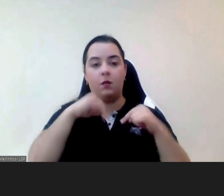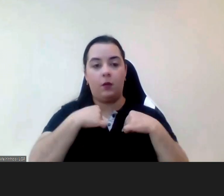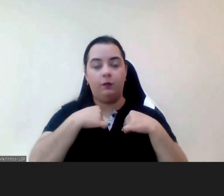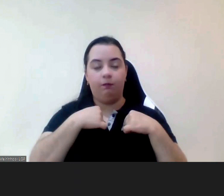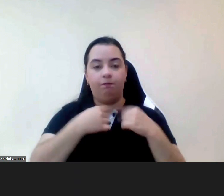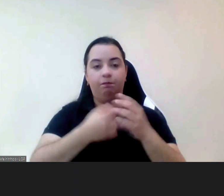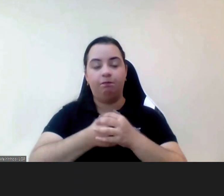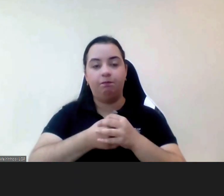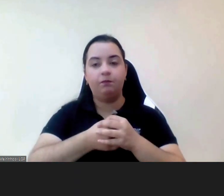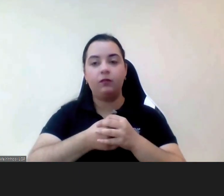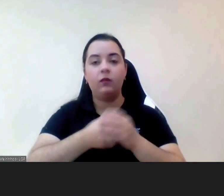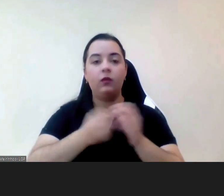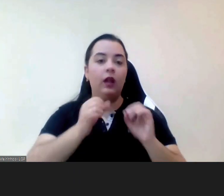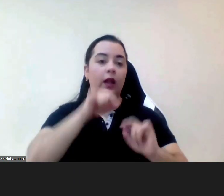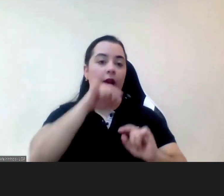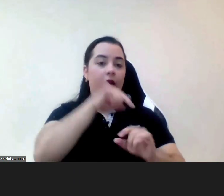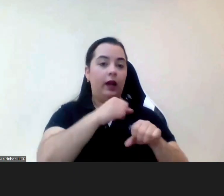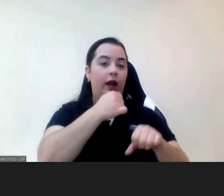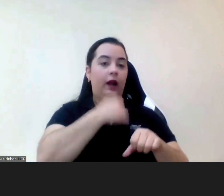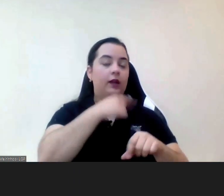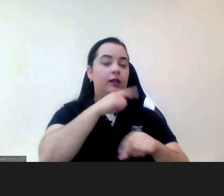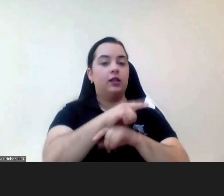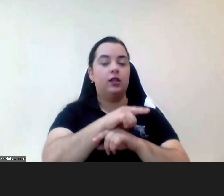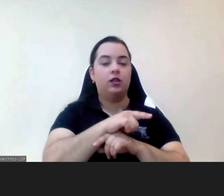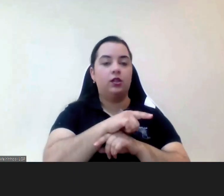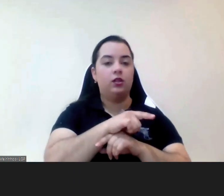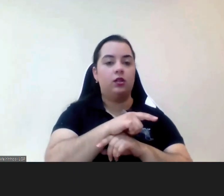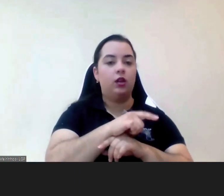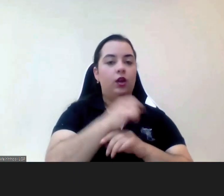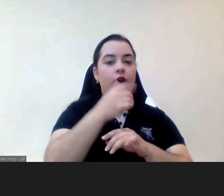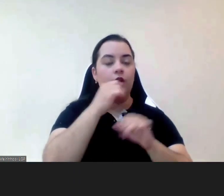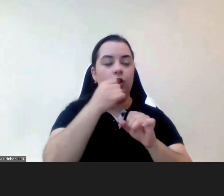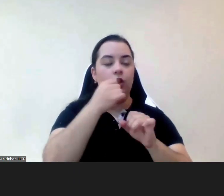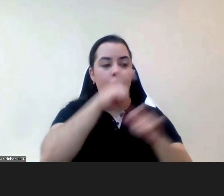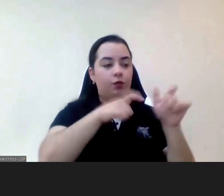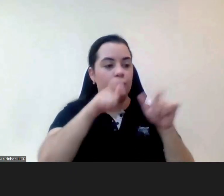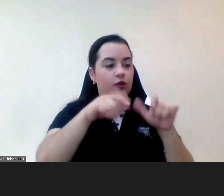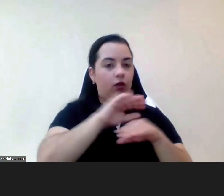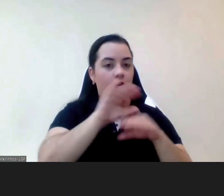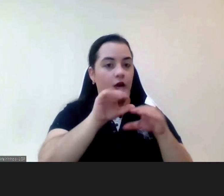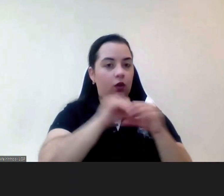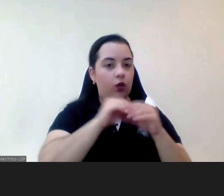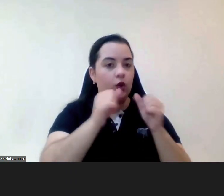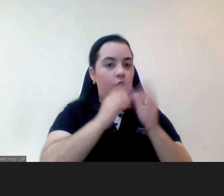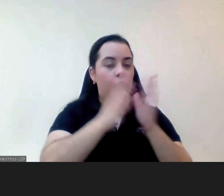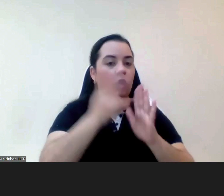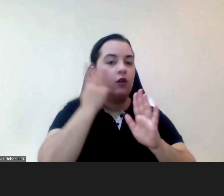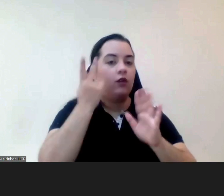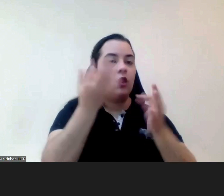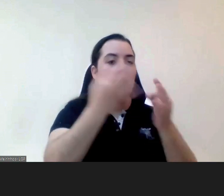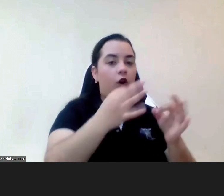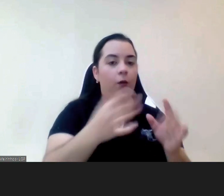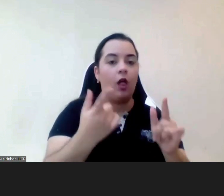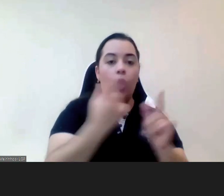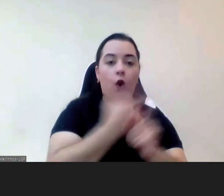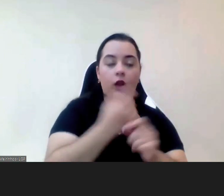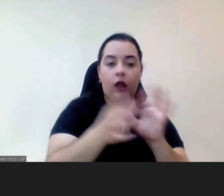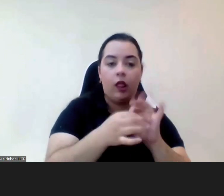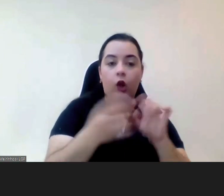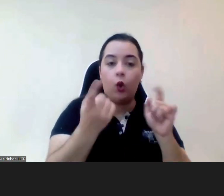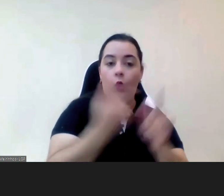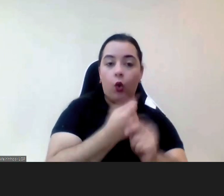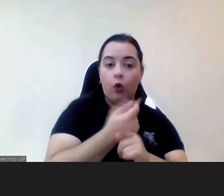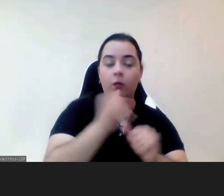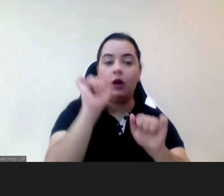residências as pessoas além de estarem envolvidas em toda a dinâmica doméstica com as compras a limpeza os cuidados do espaço